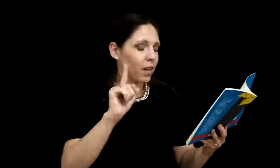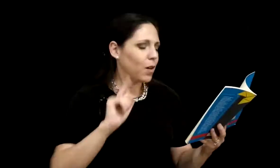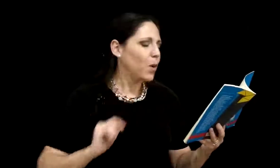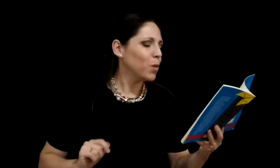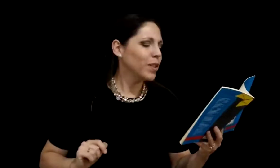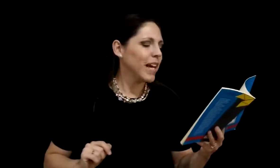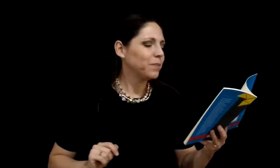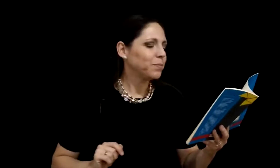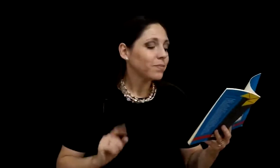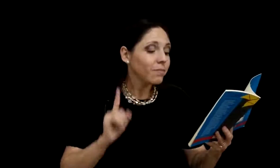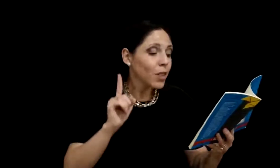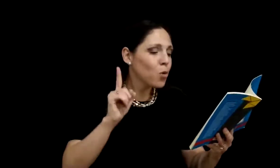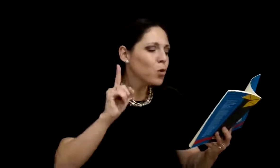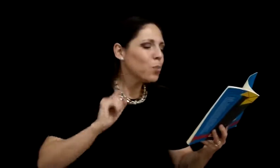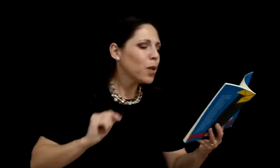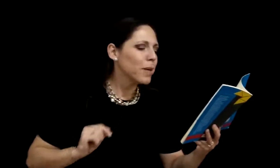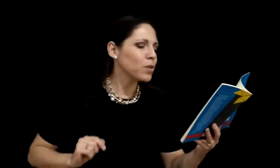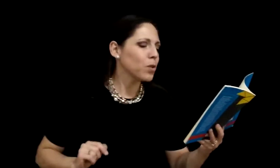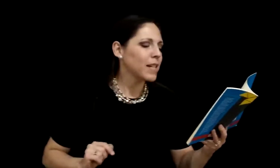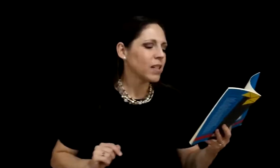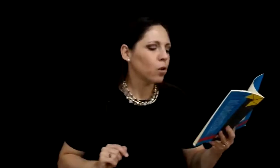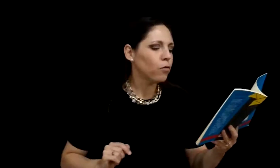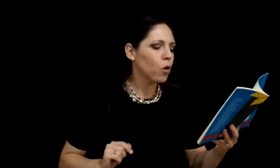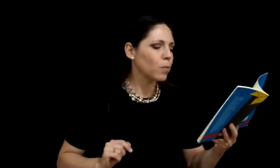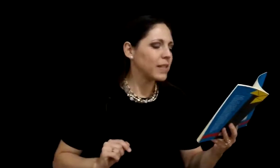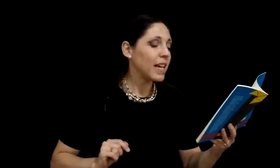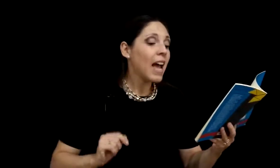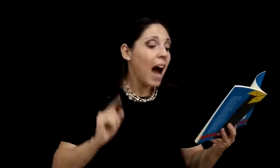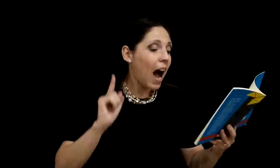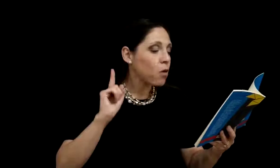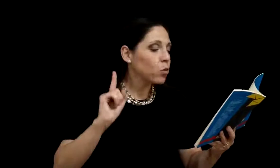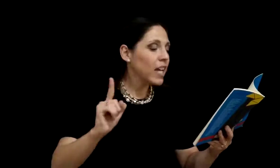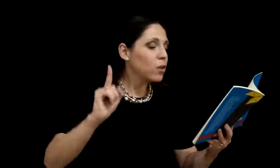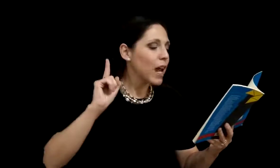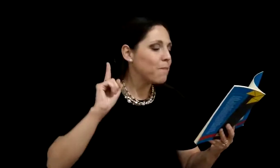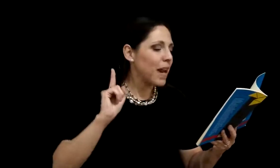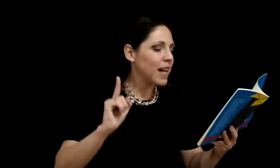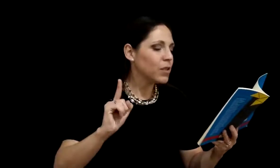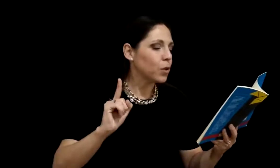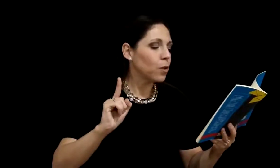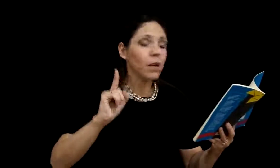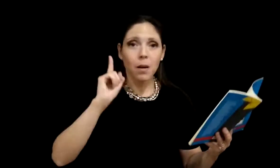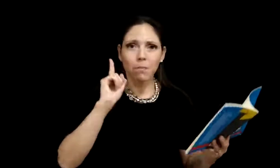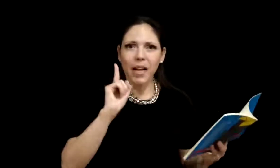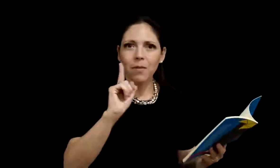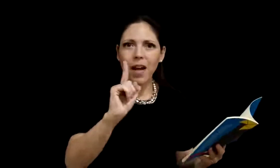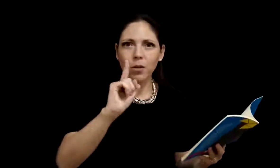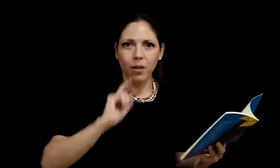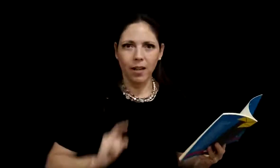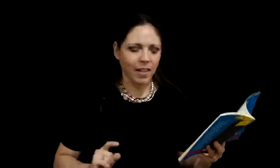Un día, un grupo de personas inconformes acudieron al palacio para hablar con el